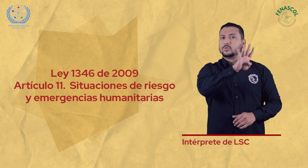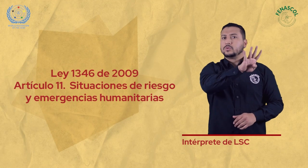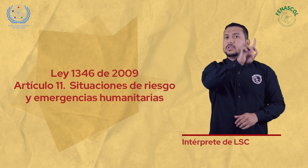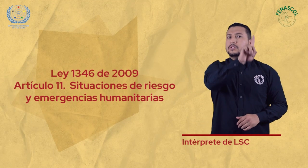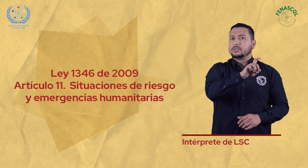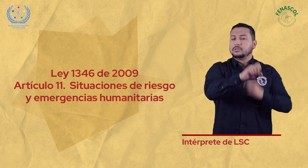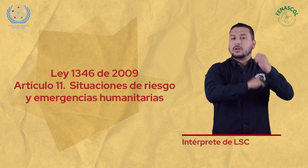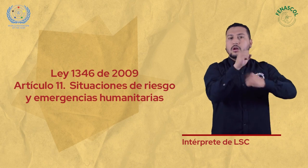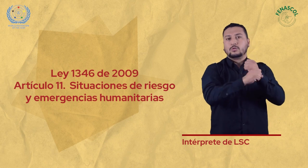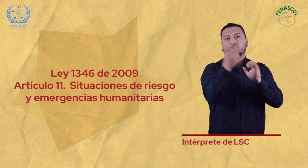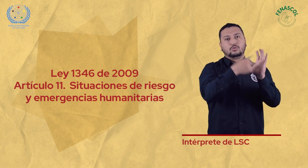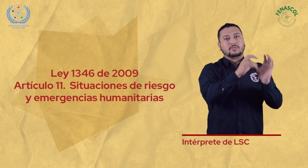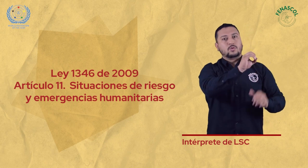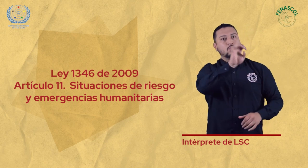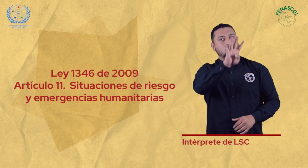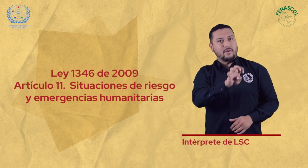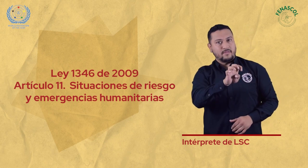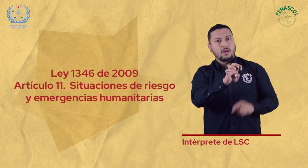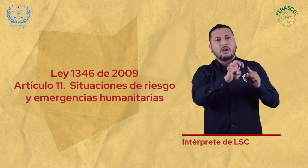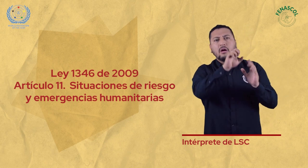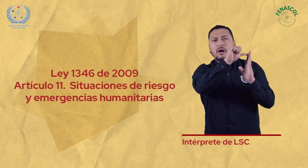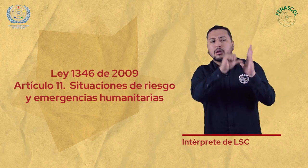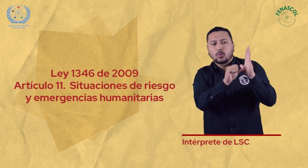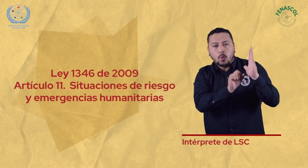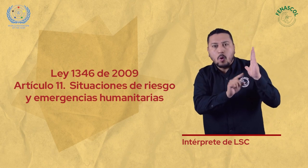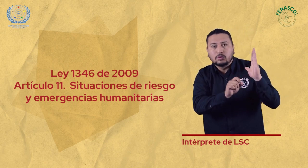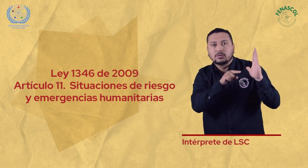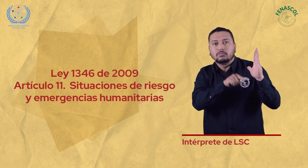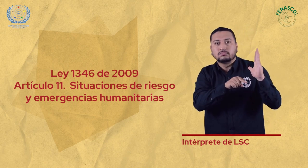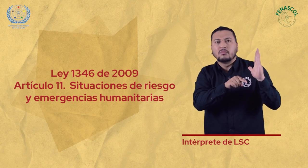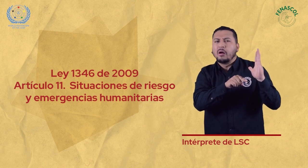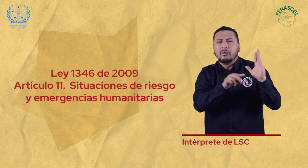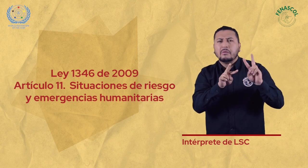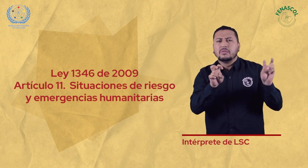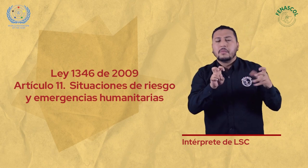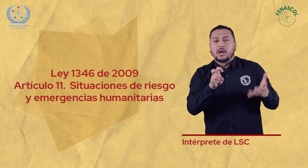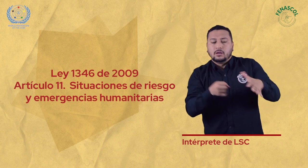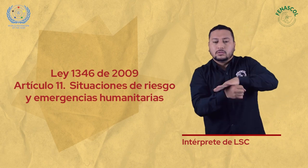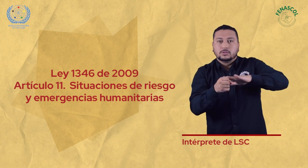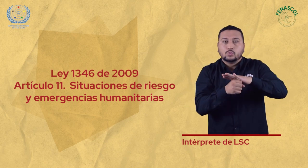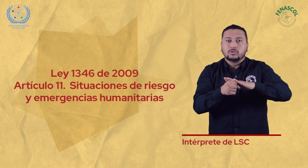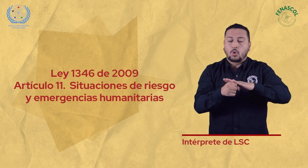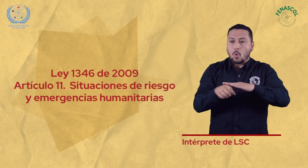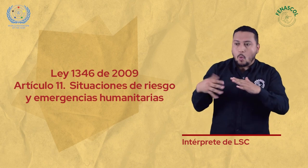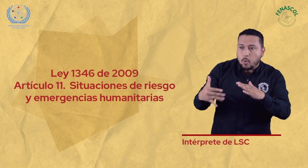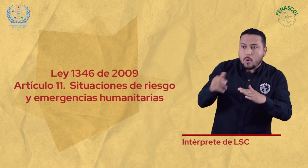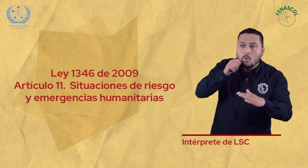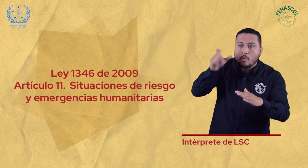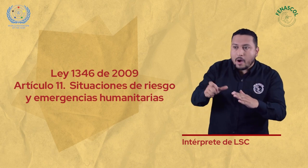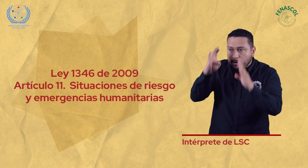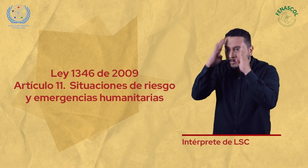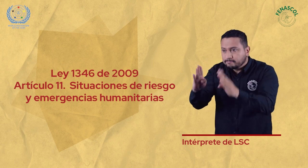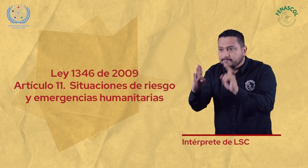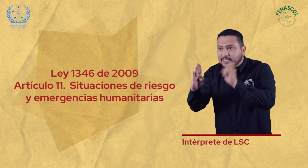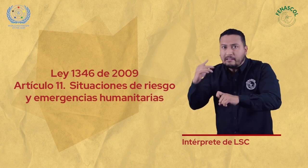Ley 1346 de 2009 Artículo 11 Situaciones de Riesgo y Emergencias